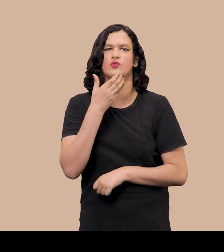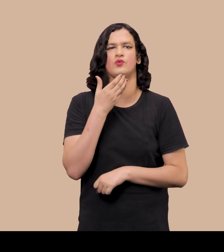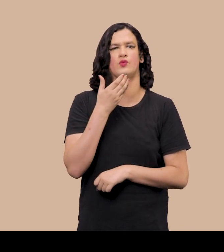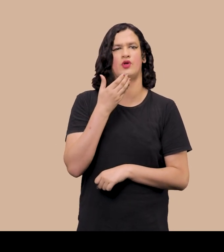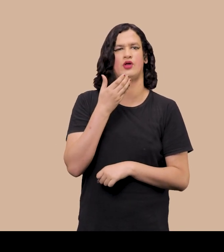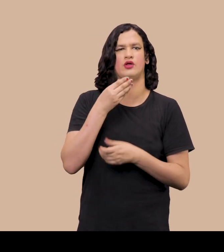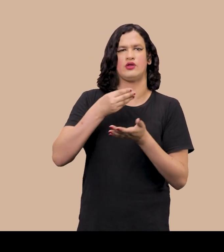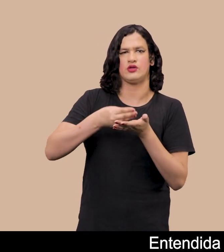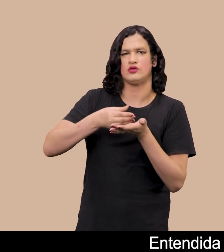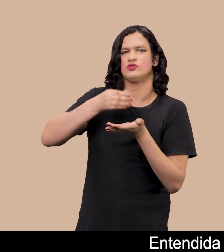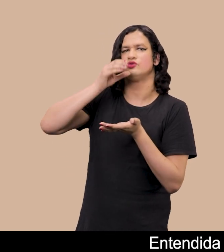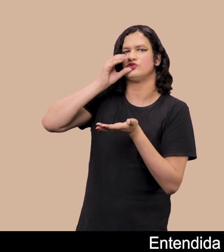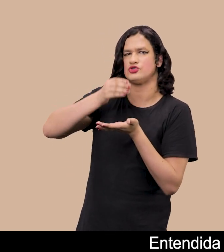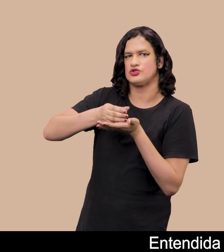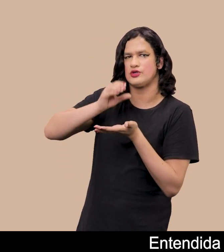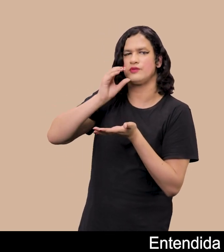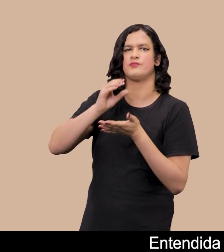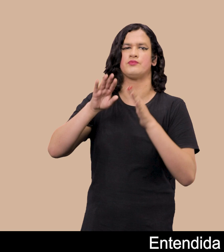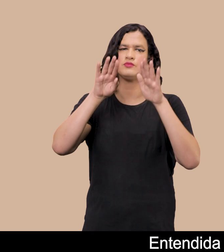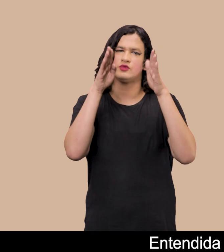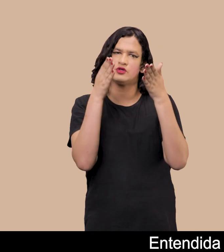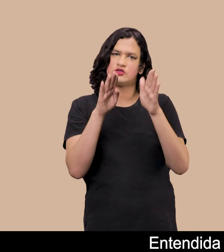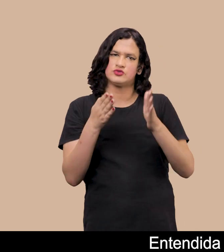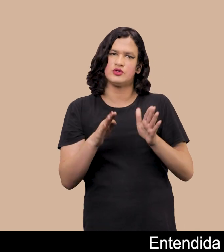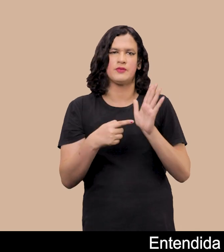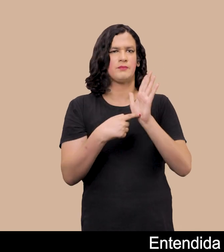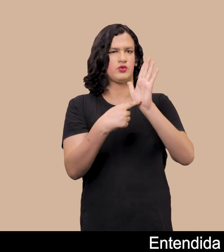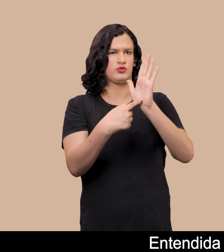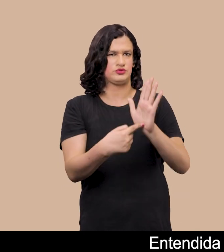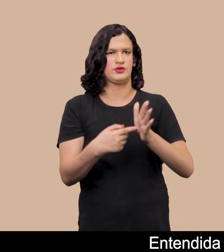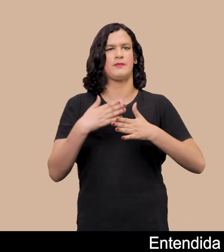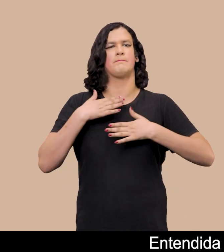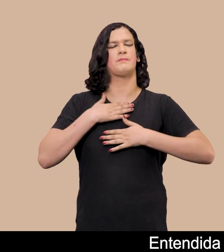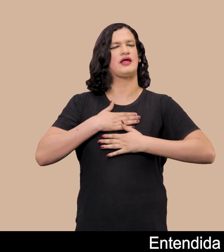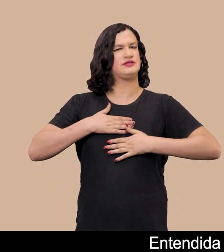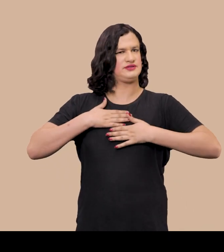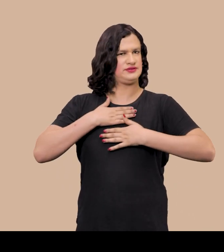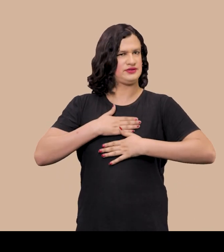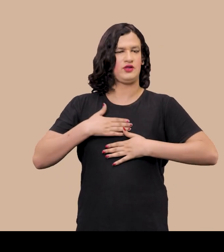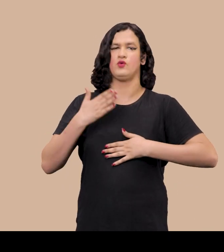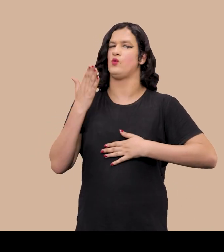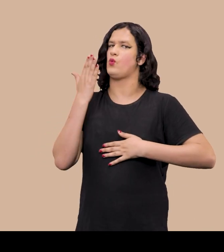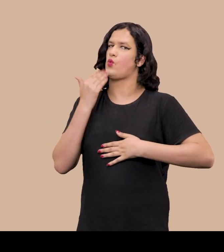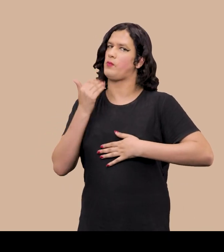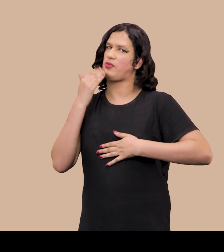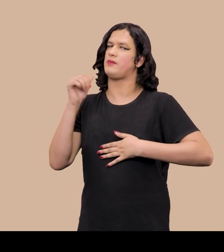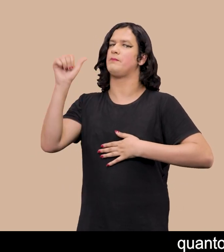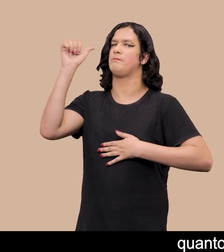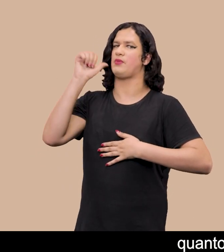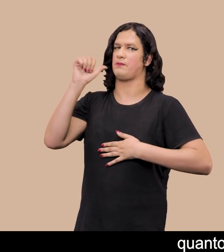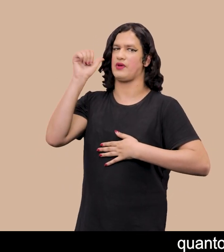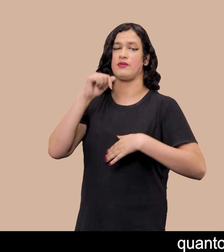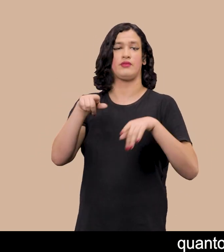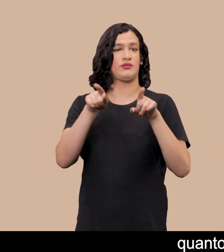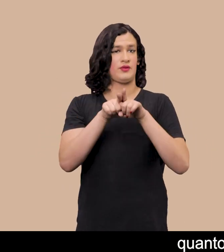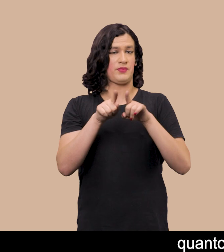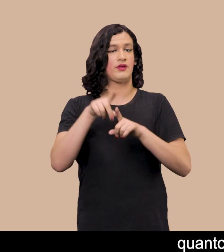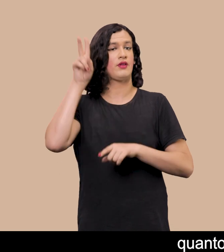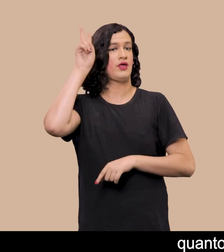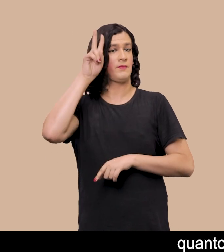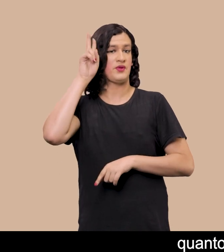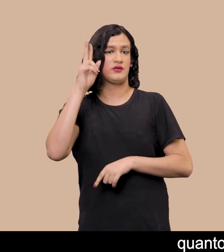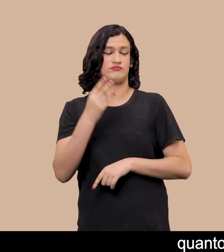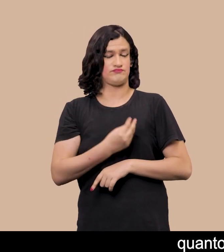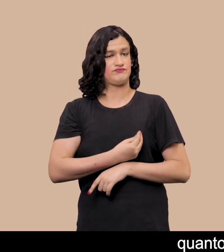taças e garrafas Entendida tanto como uma celebração dos prazeres efêmeros Comer e beber Quanto um lembrete